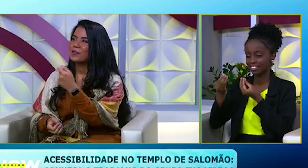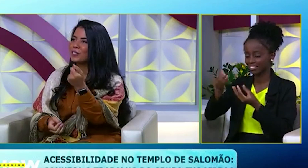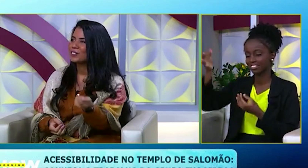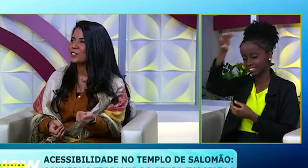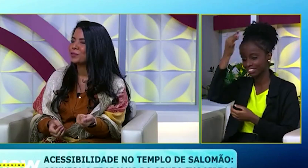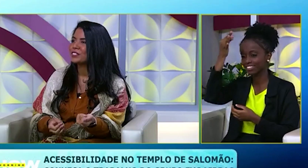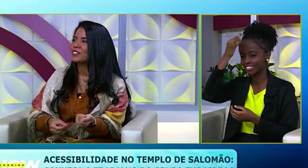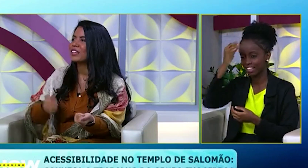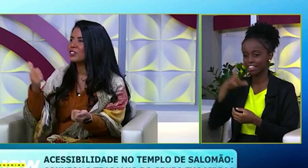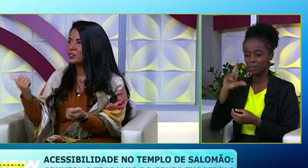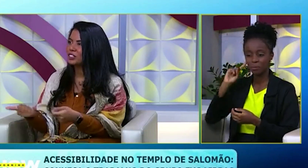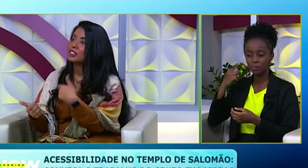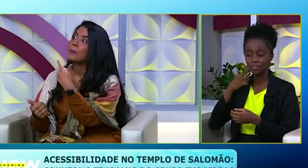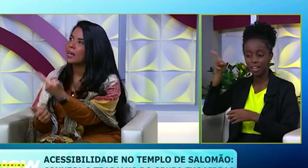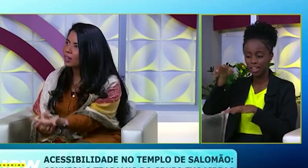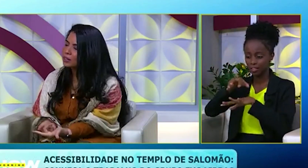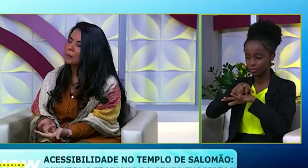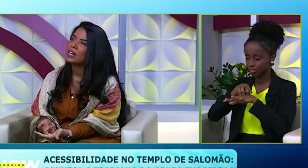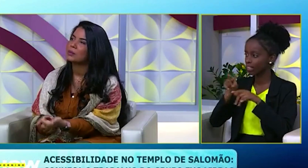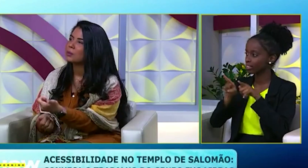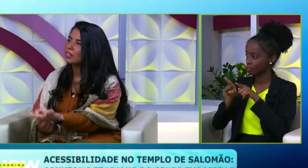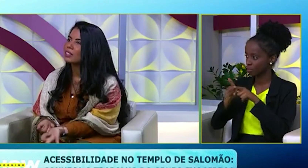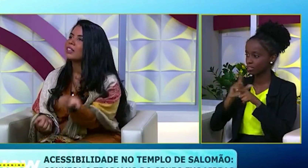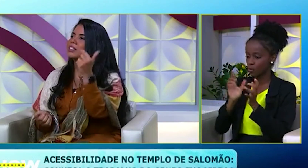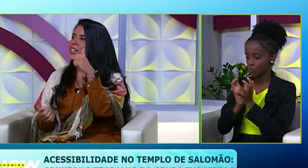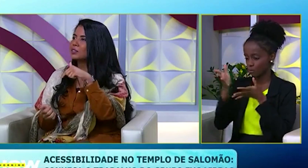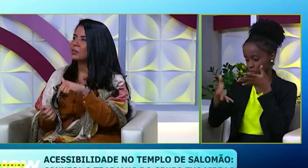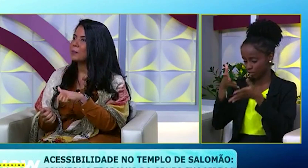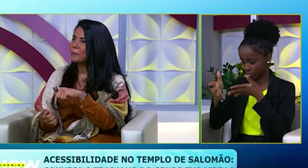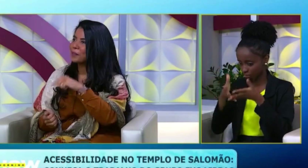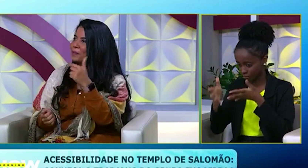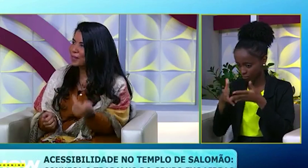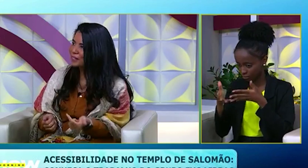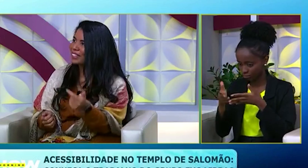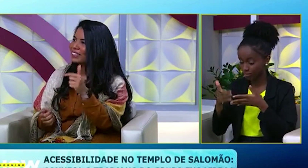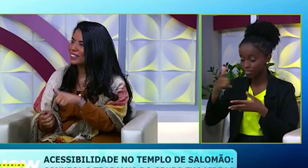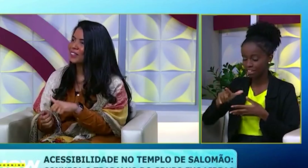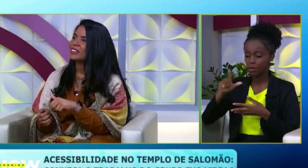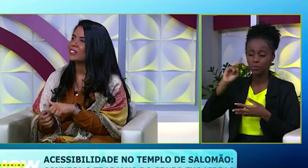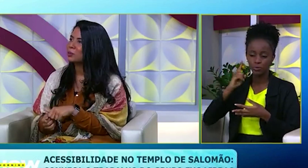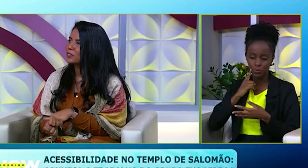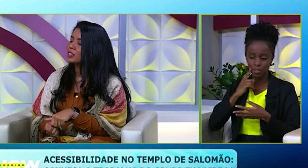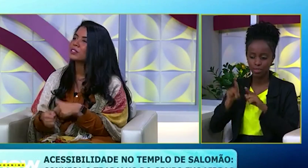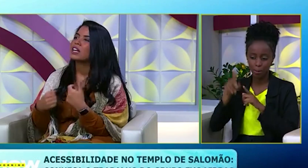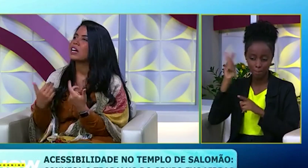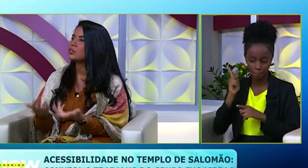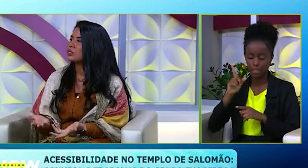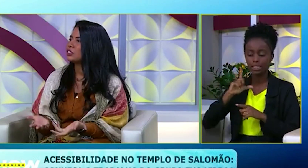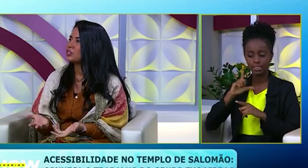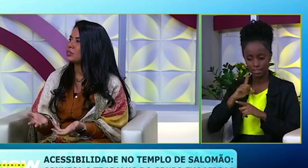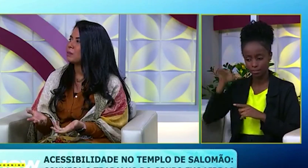Tem até uma surda com o Espírito Santo lá na João Dias, que também tem o trabalho, muito bacana. Tem a surda, outra Pâmela, aqui também, que tem o Espírito Santo,